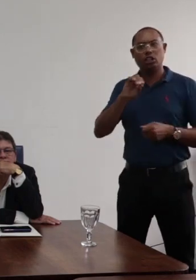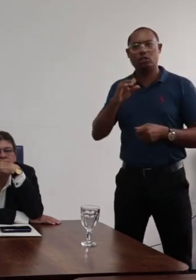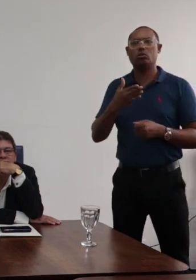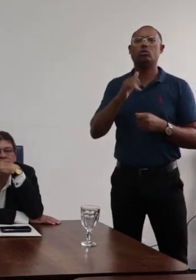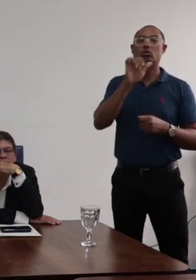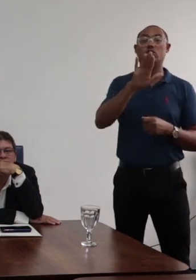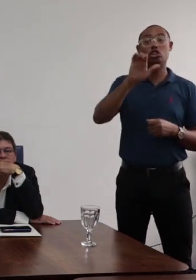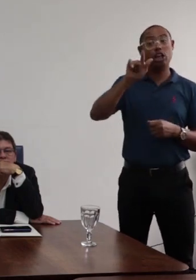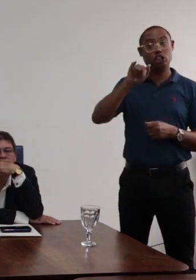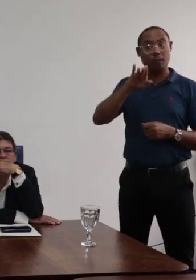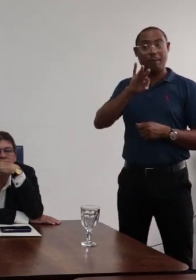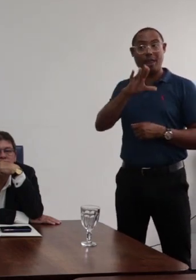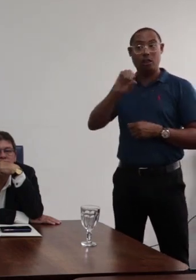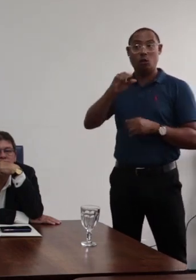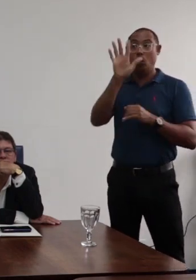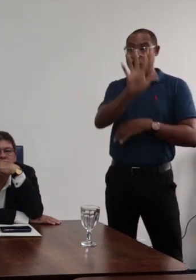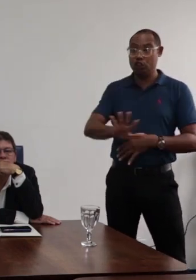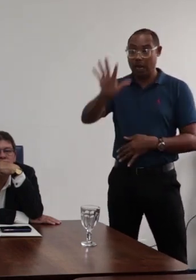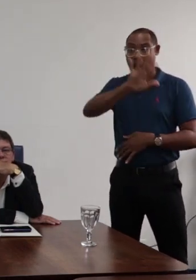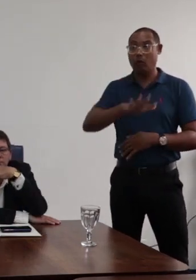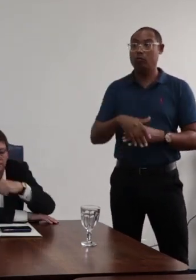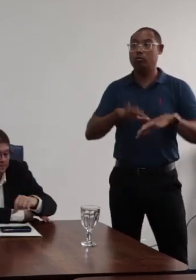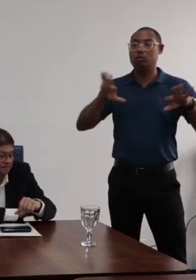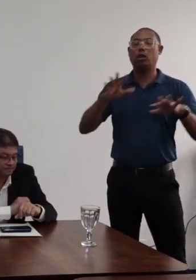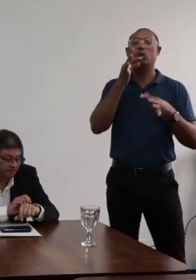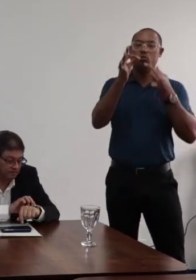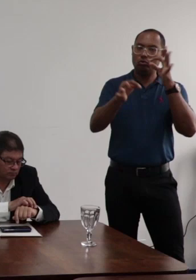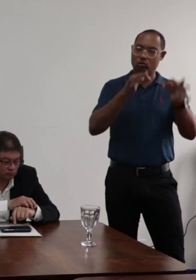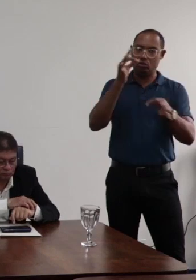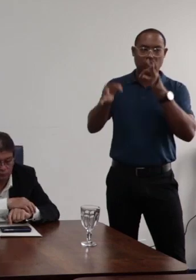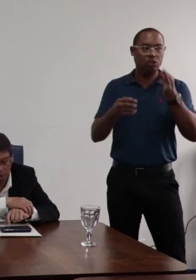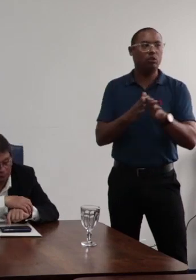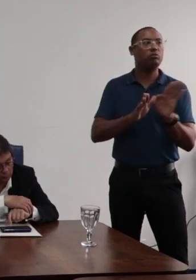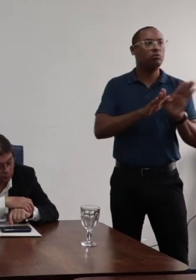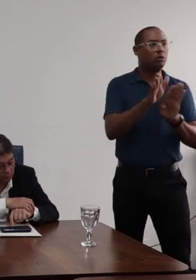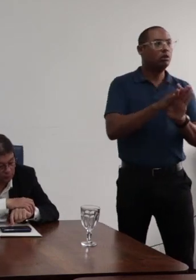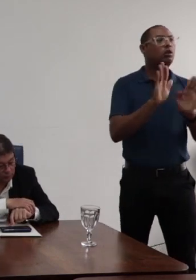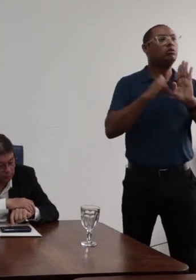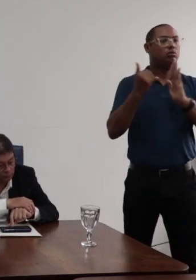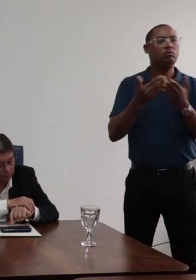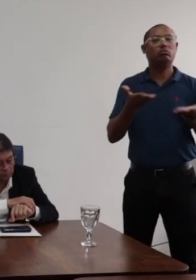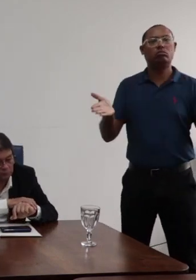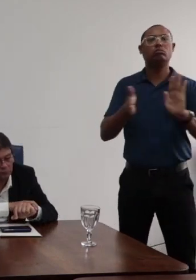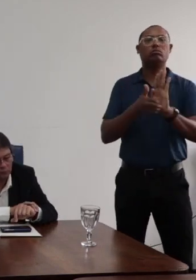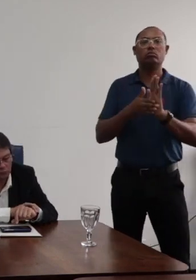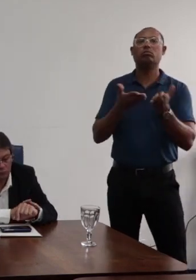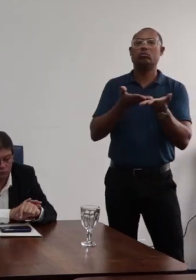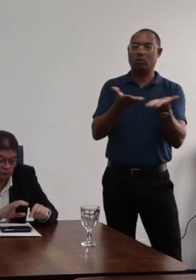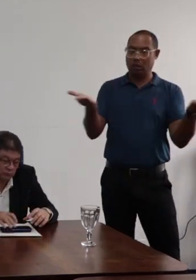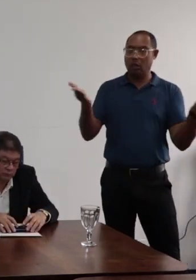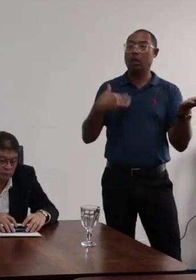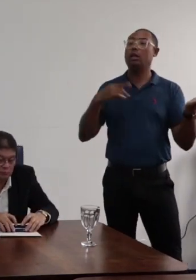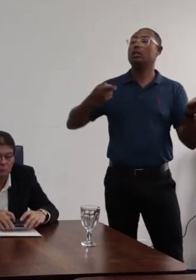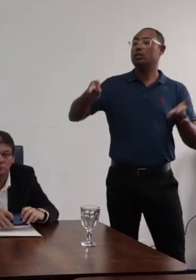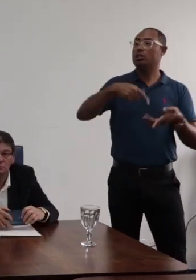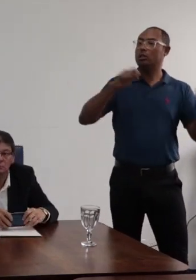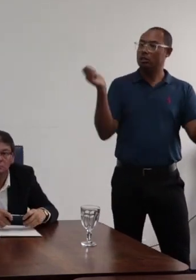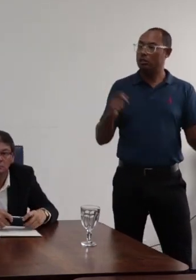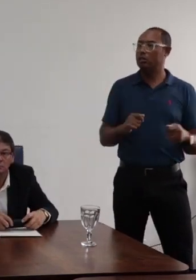regimento geral, eu entendo isso como sugestões que as senhoras conselheiras, os senhores conselheiros estão apresentando para que possamos